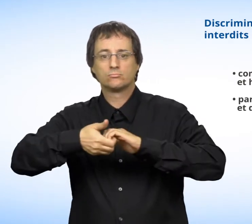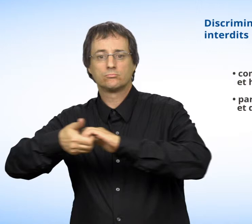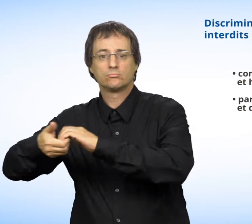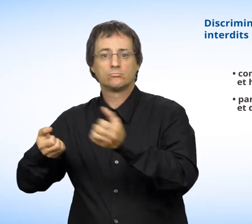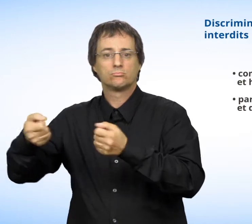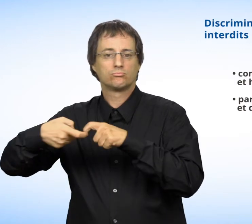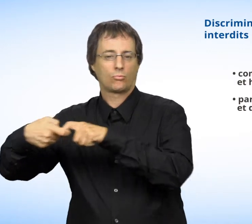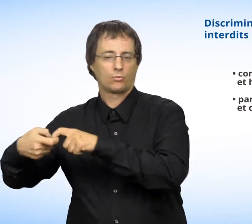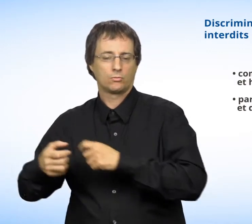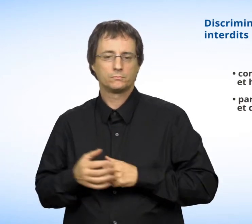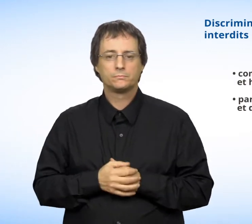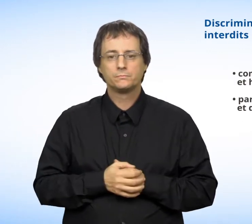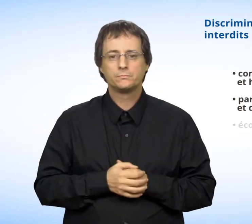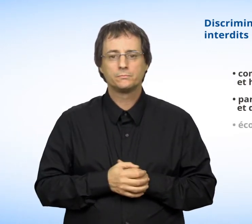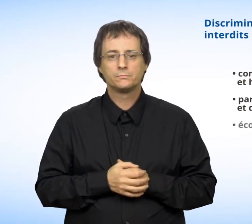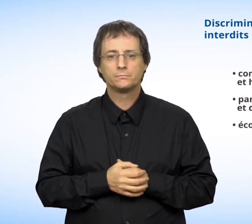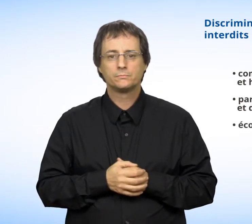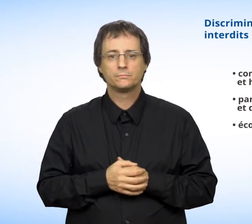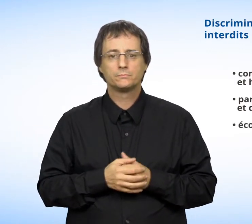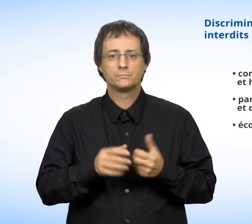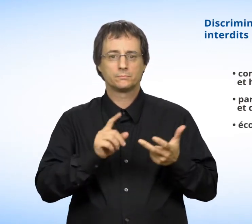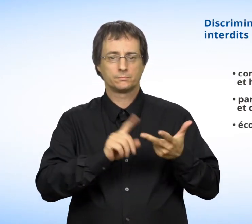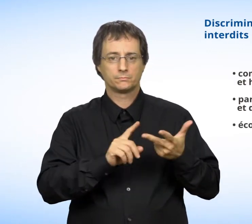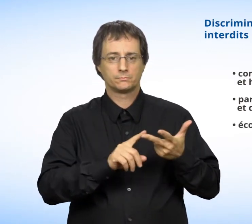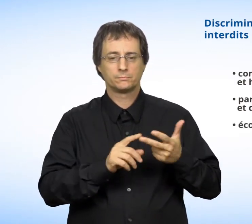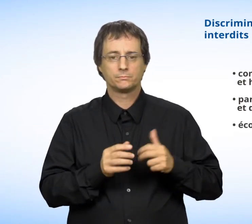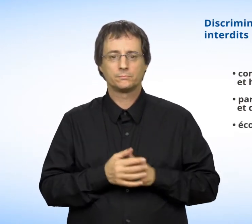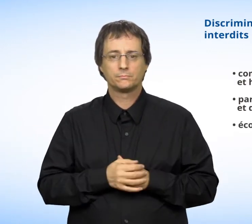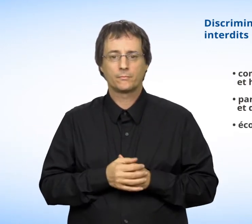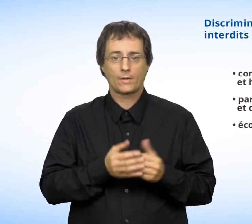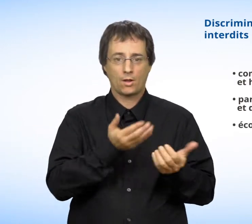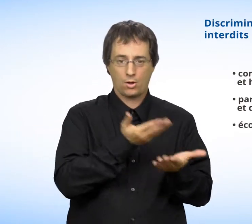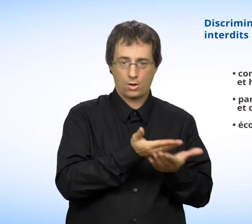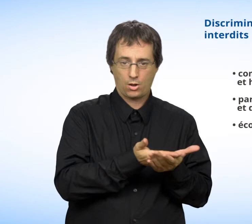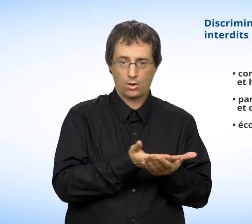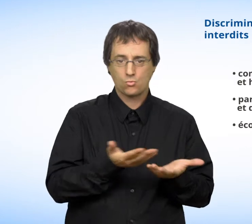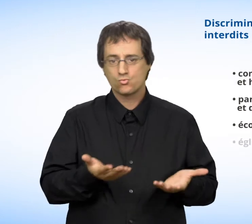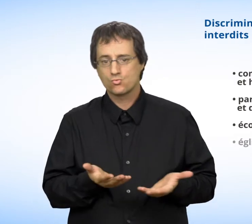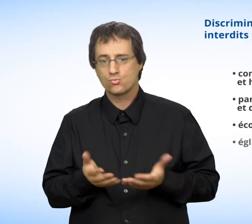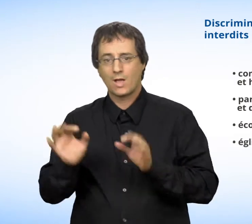les écoles et églises.